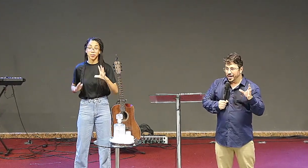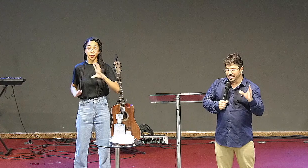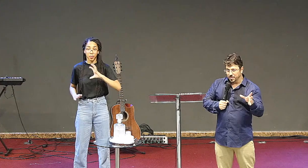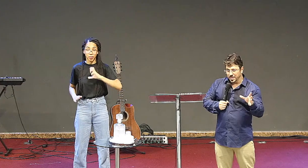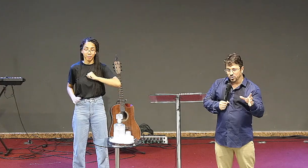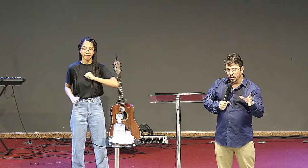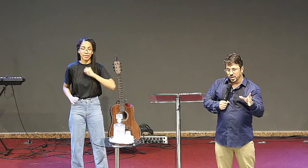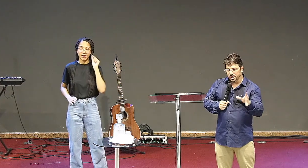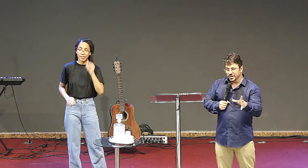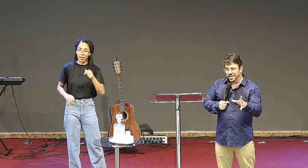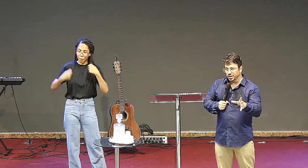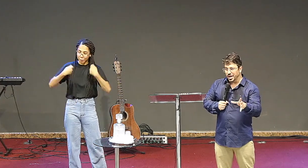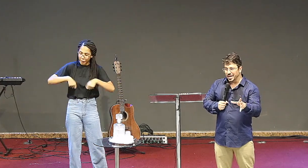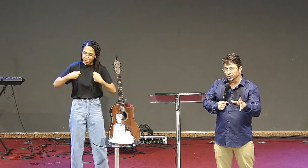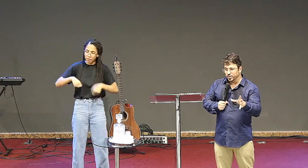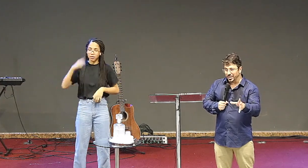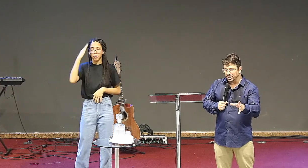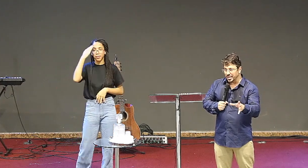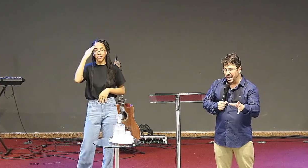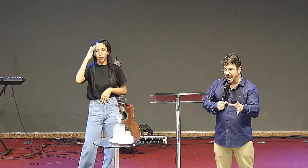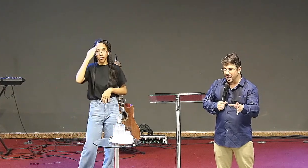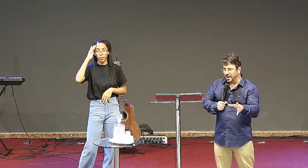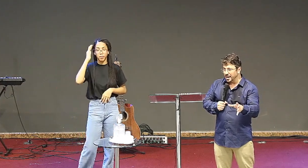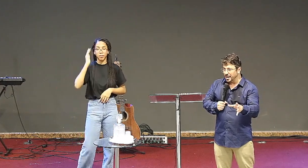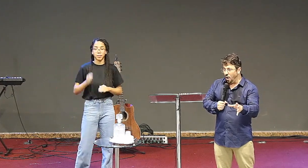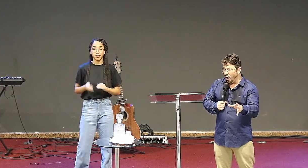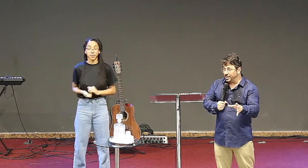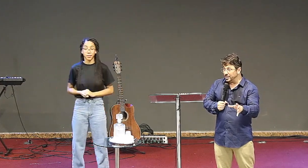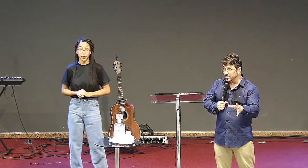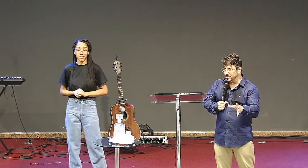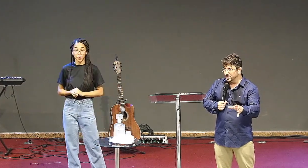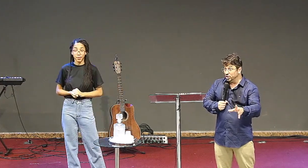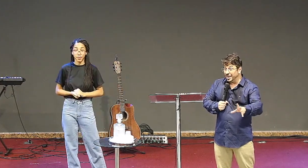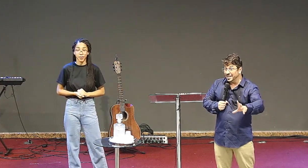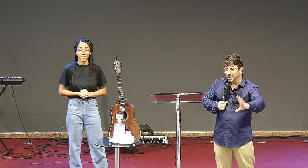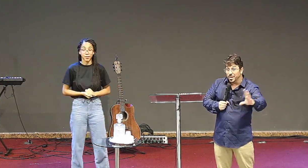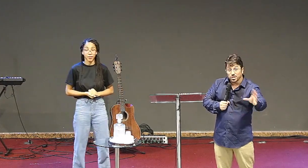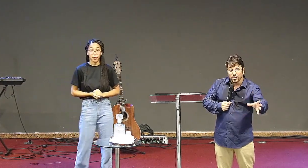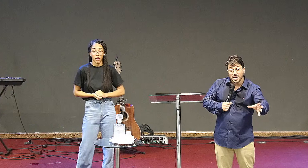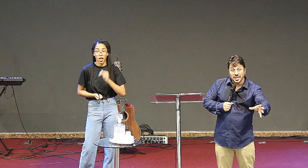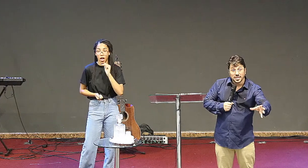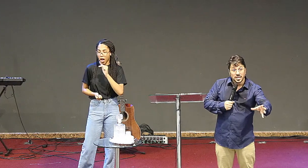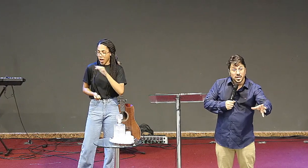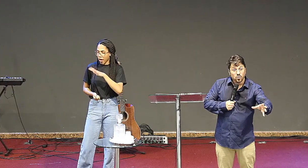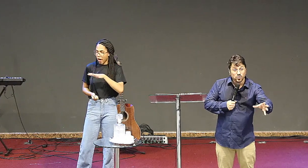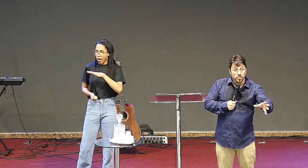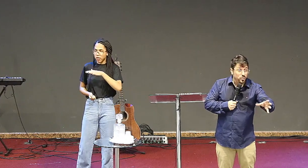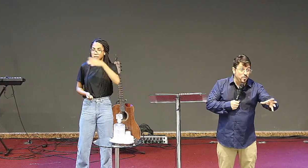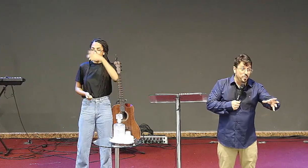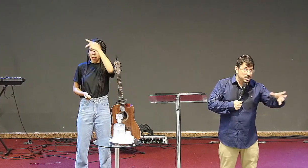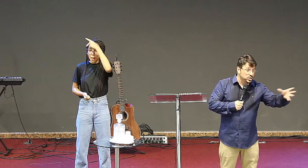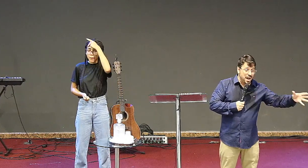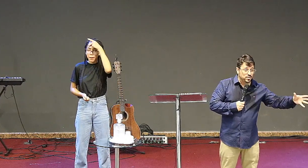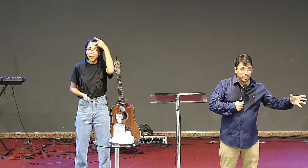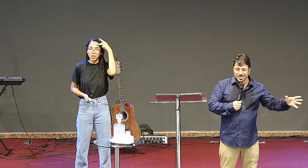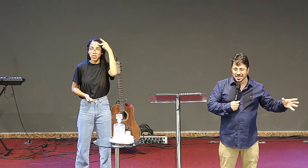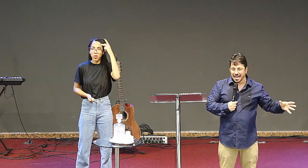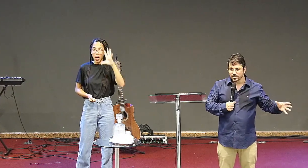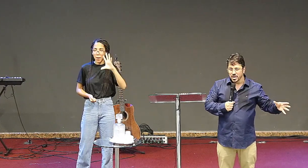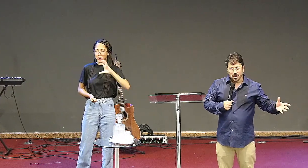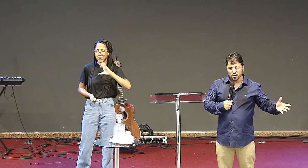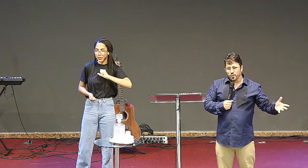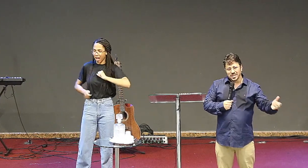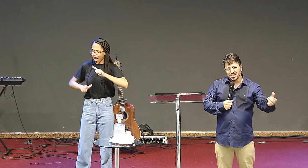essa pessoa tinha deixado de praticar obras de maneira apaixonada como praticava no